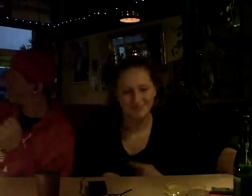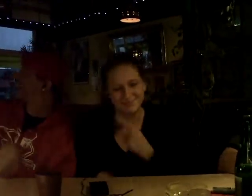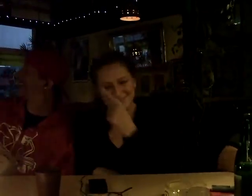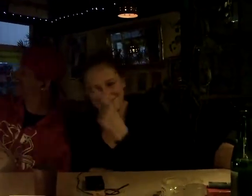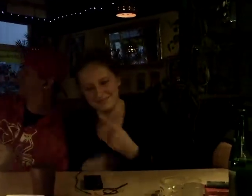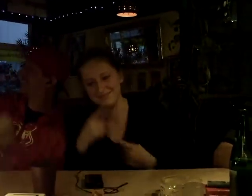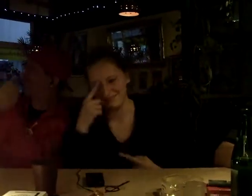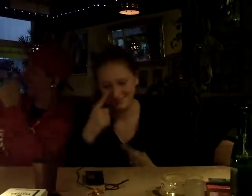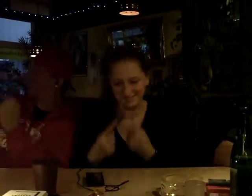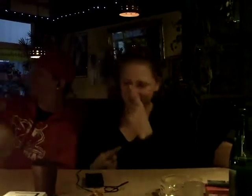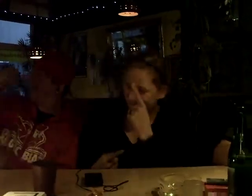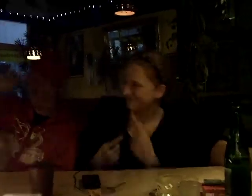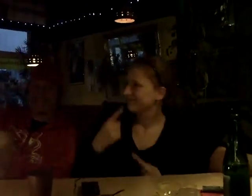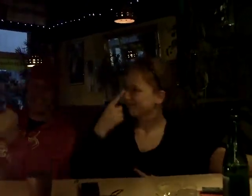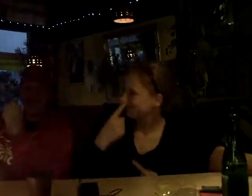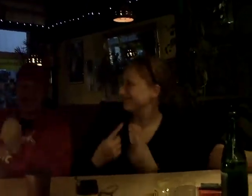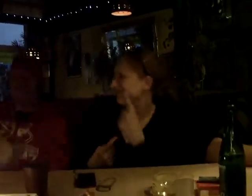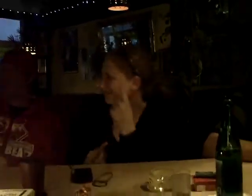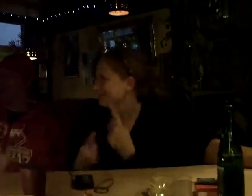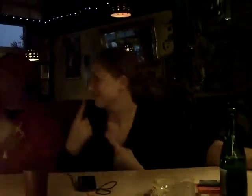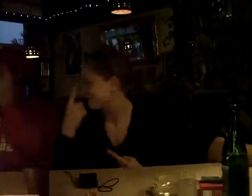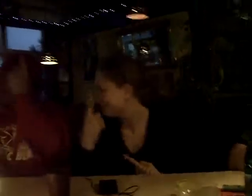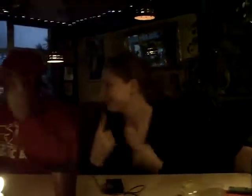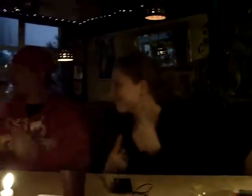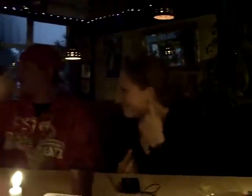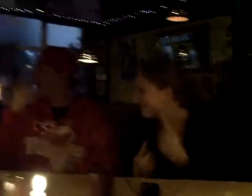O0? Nee, ich hab verloren.